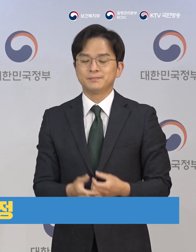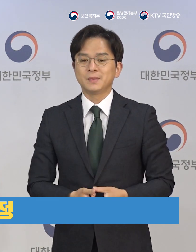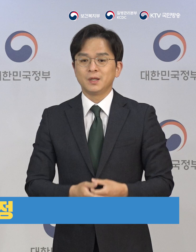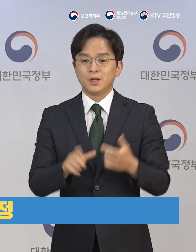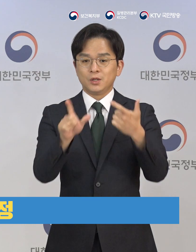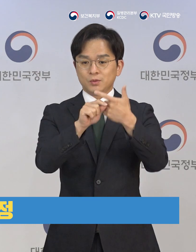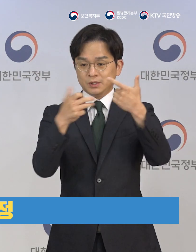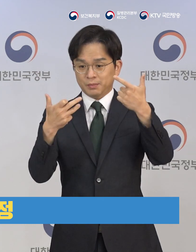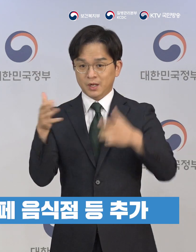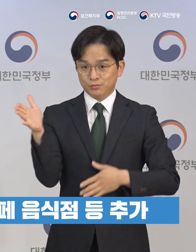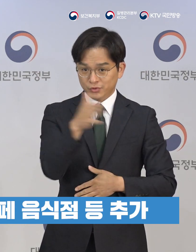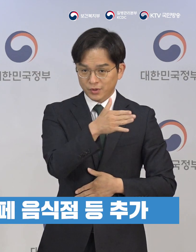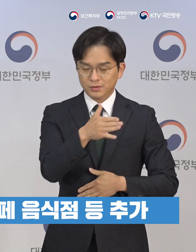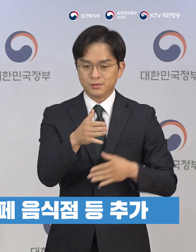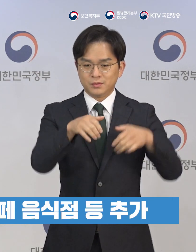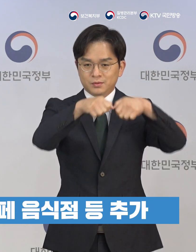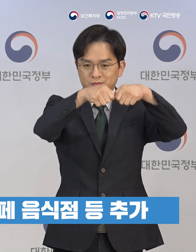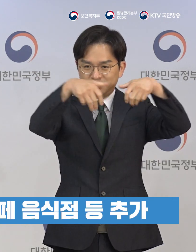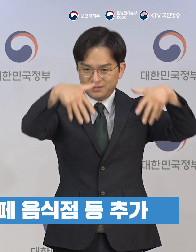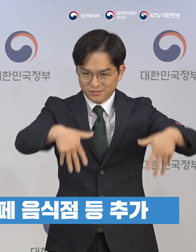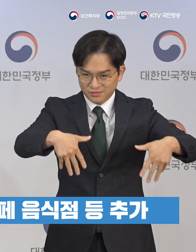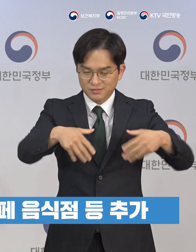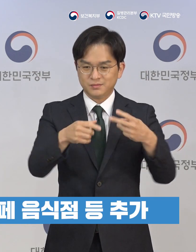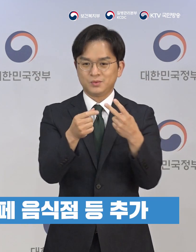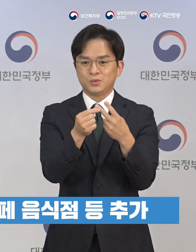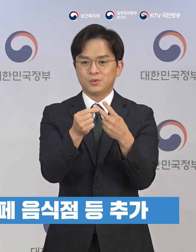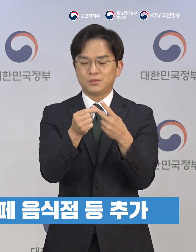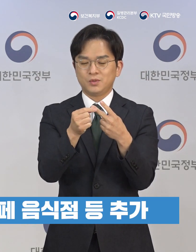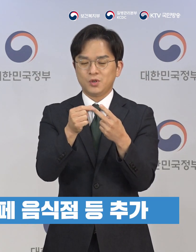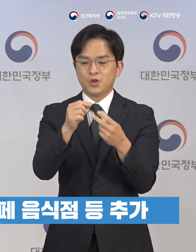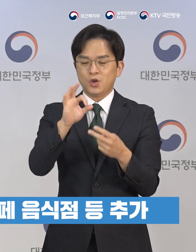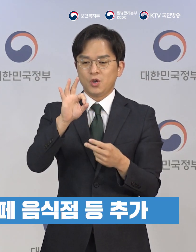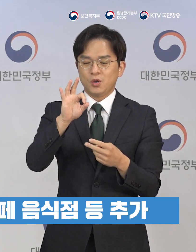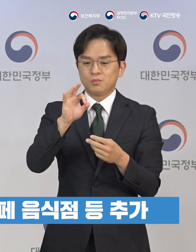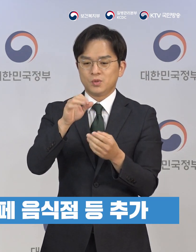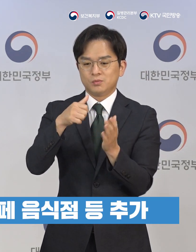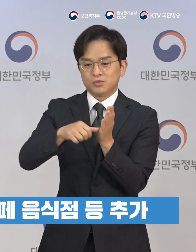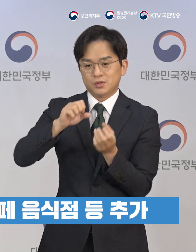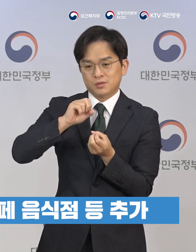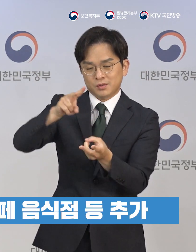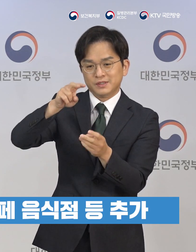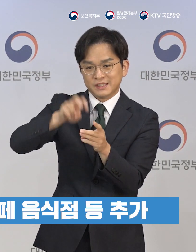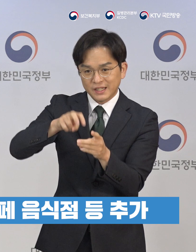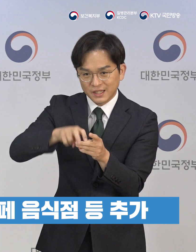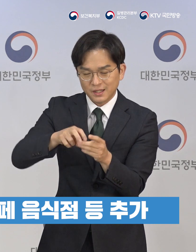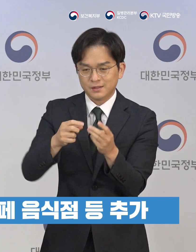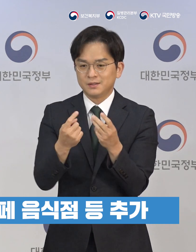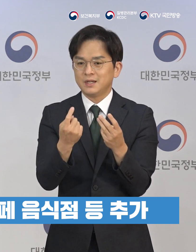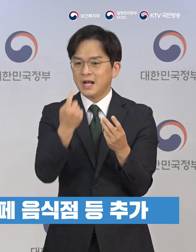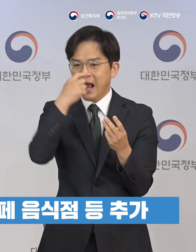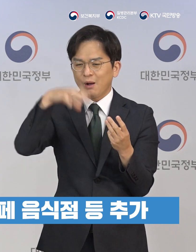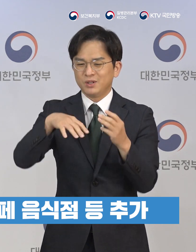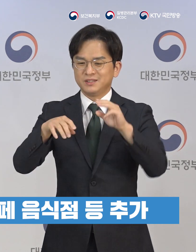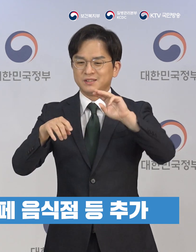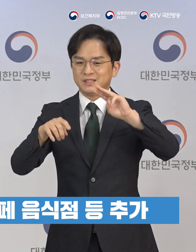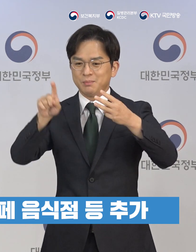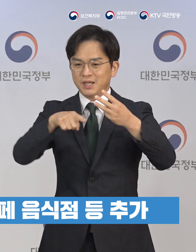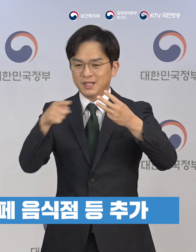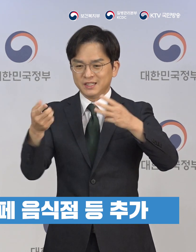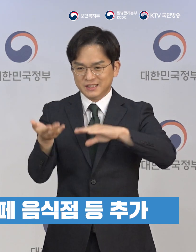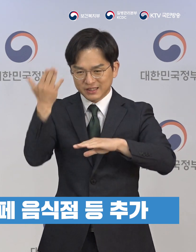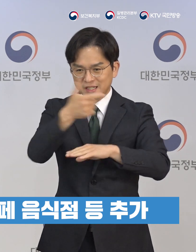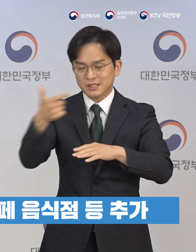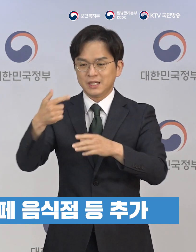하였습니다. 6월 23일부터 방문 판매업이나 단 한 개 판매업, 유통물류센터,